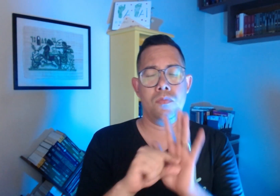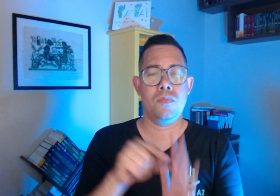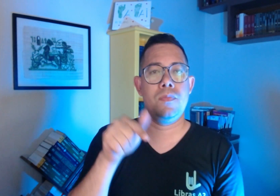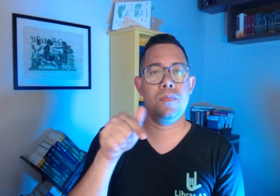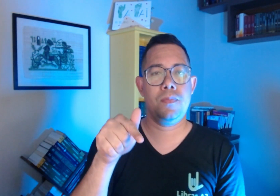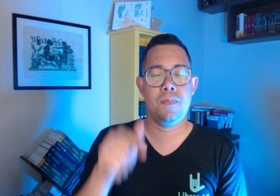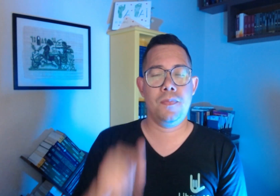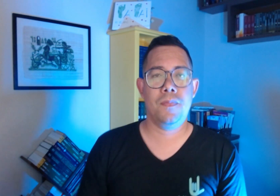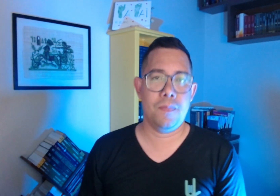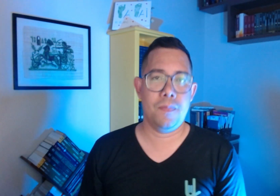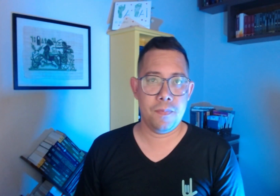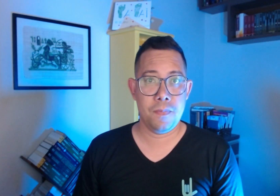Vamos lá.